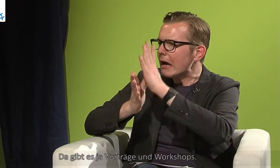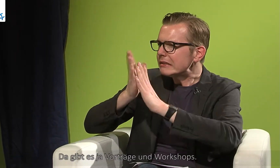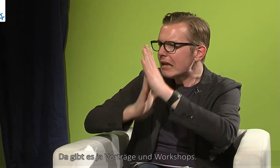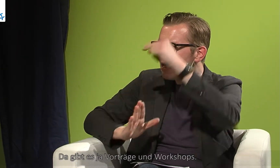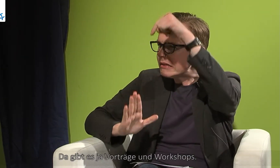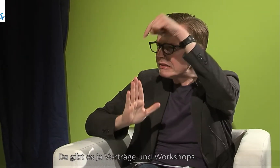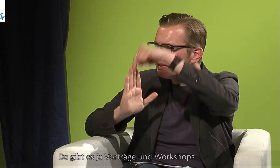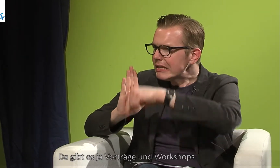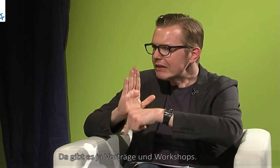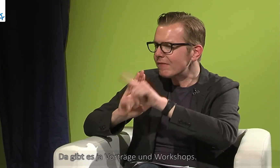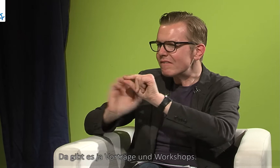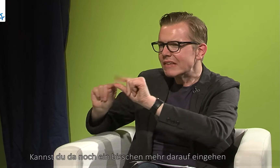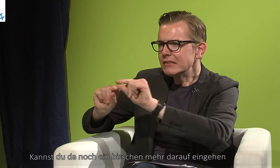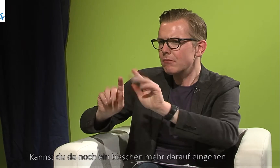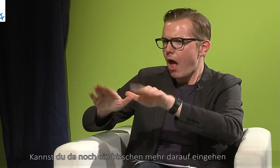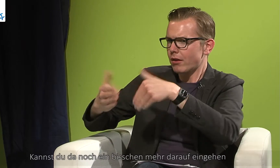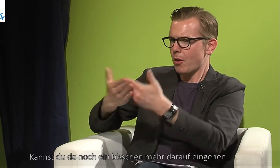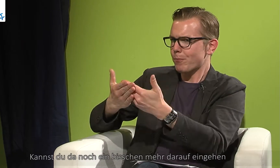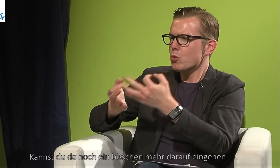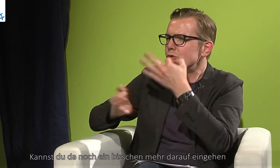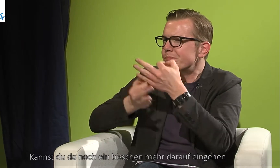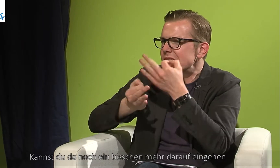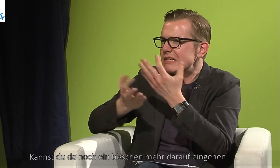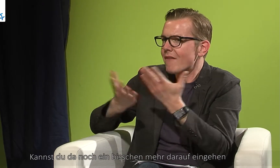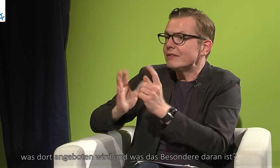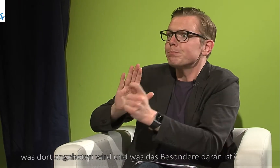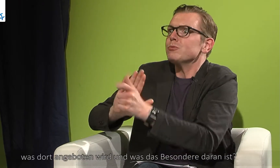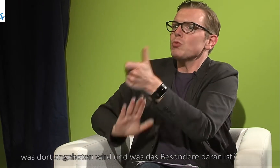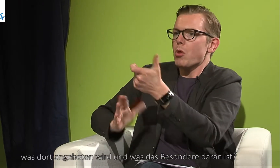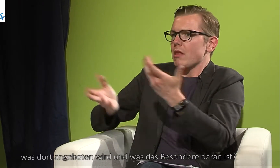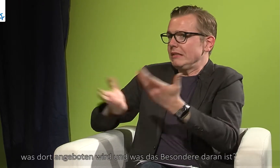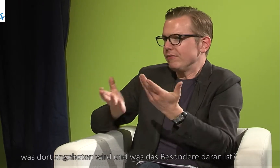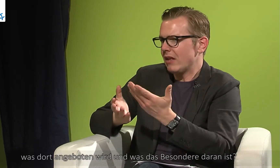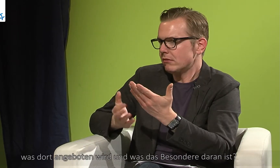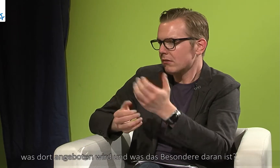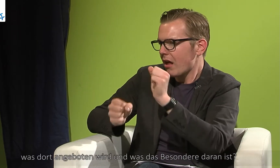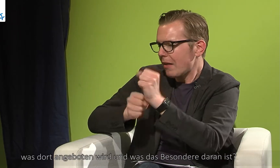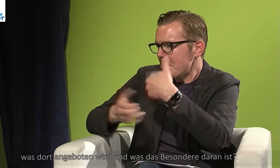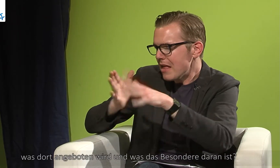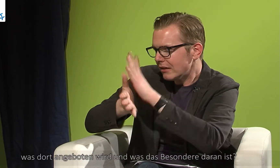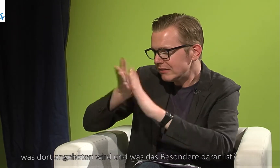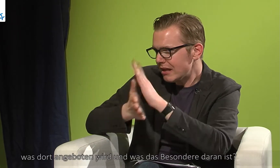ja Vorträge und Workshops. Kannst du da noch ein bisschen mehr darauf eingehen, was dort angeboten wird und was das Besondere daran ist?